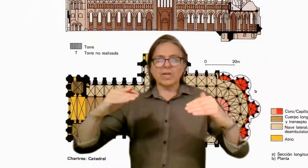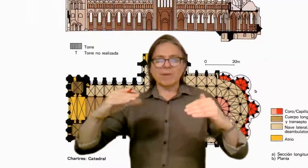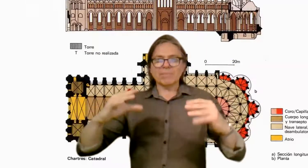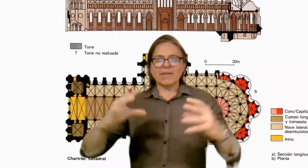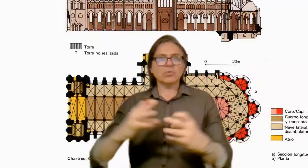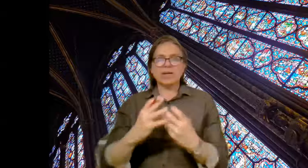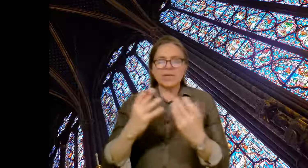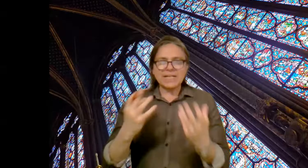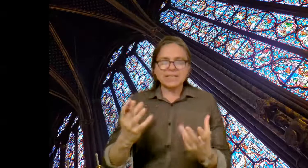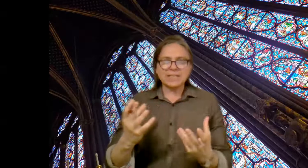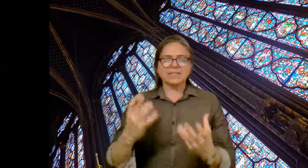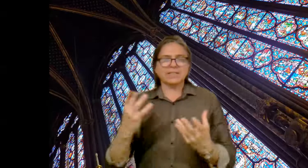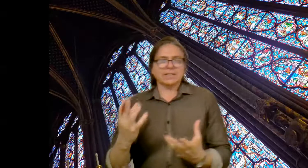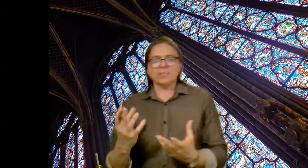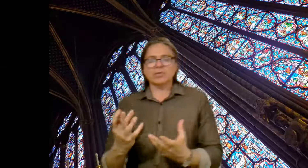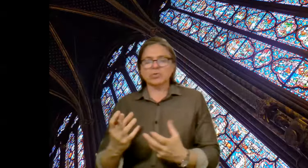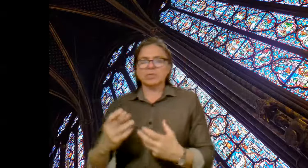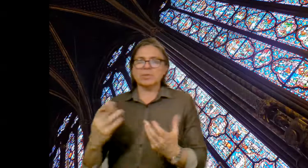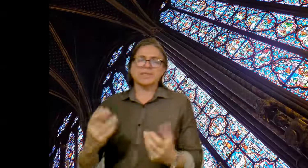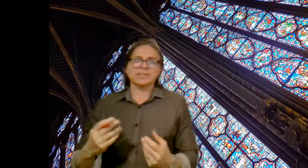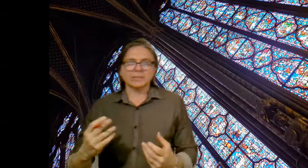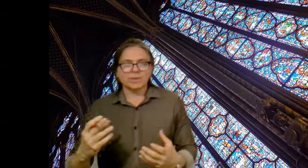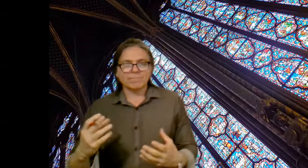la planta. Hay una coherencia entre sistema constructivo y arquitectura.